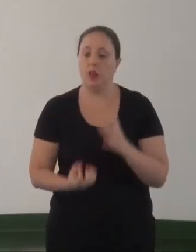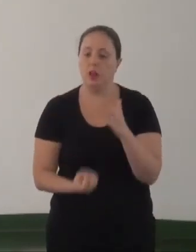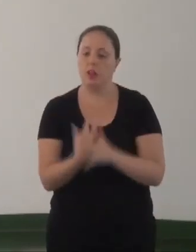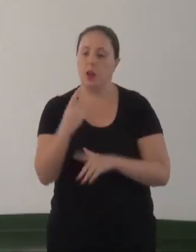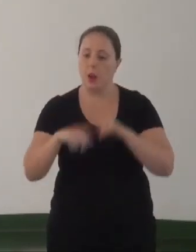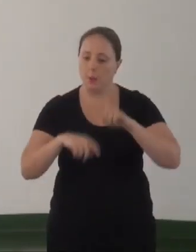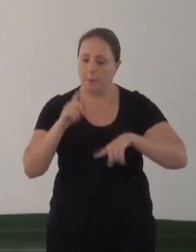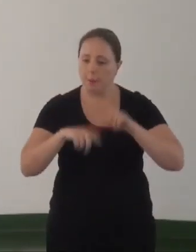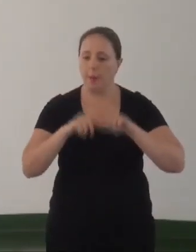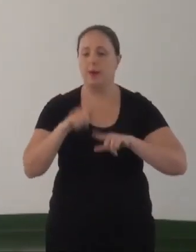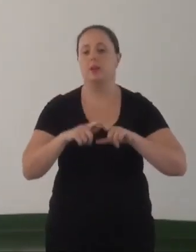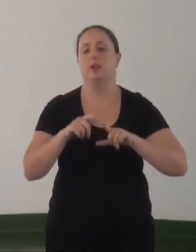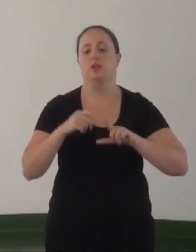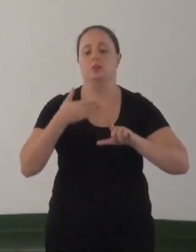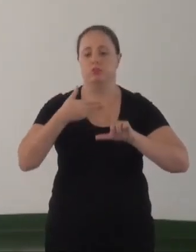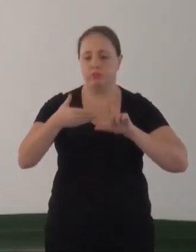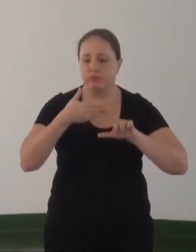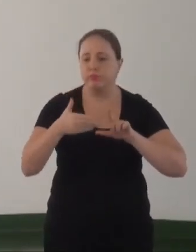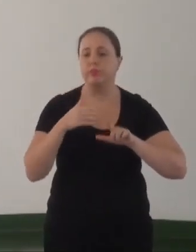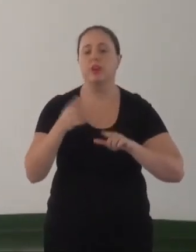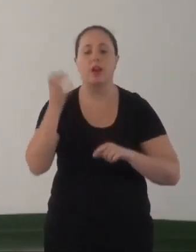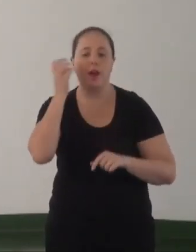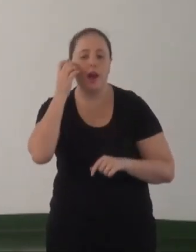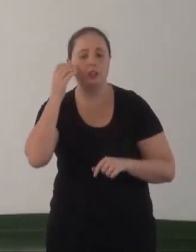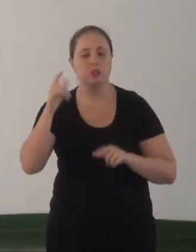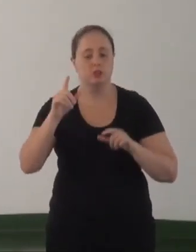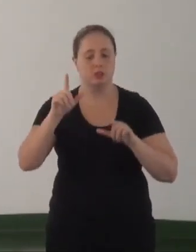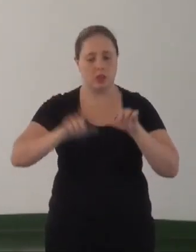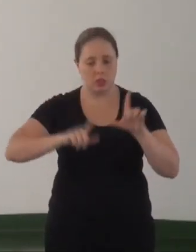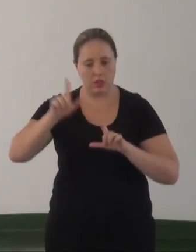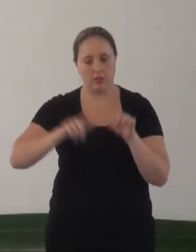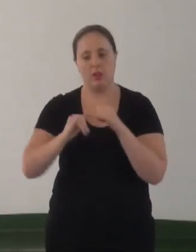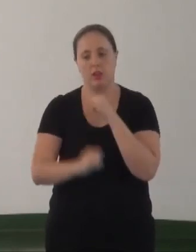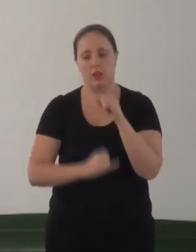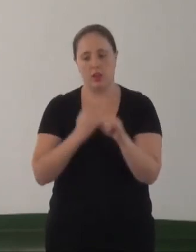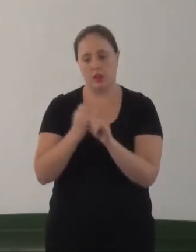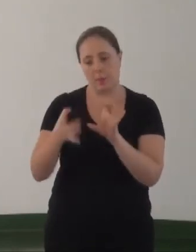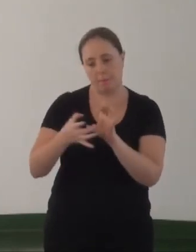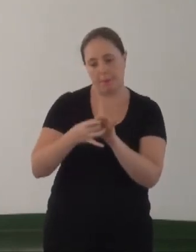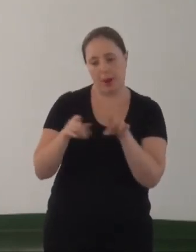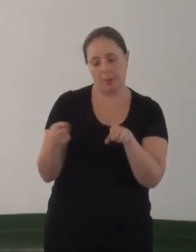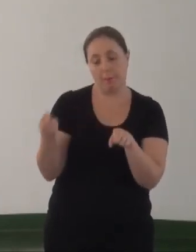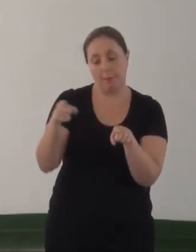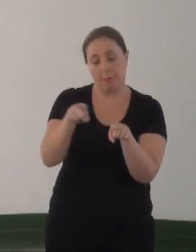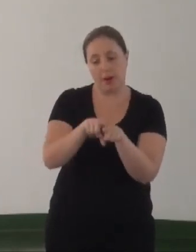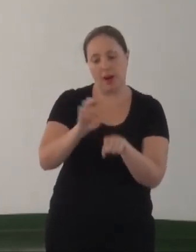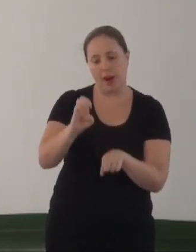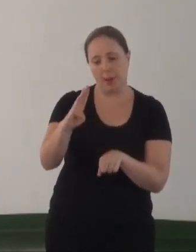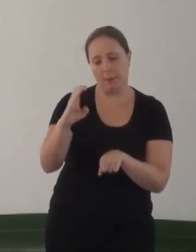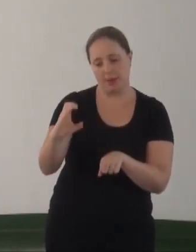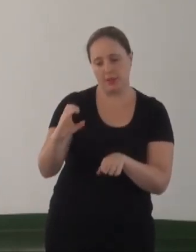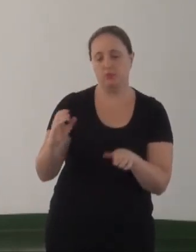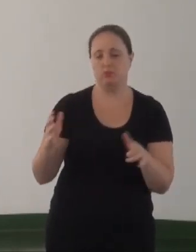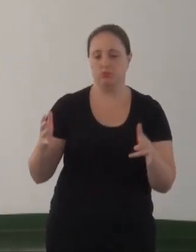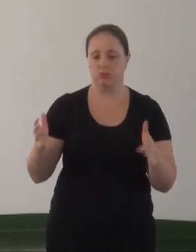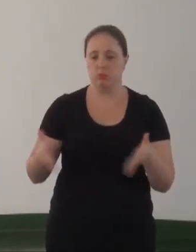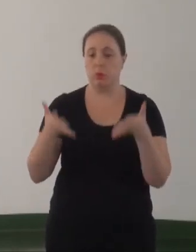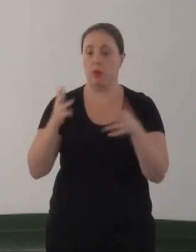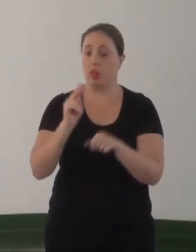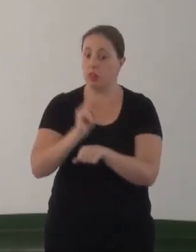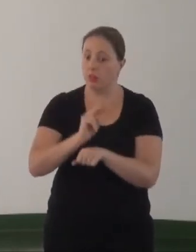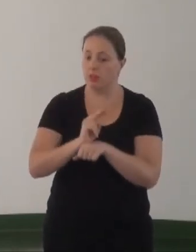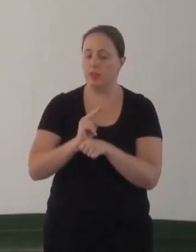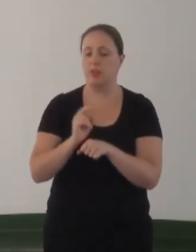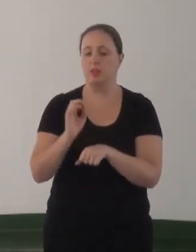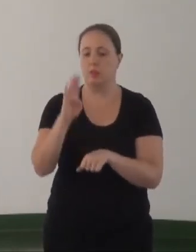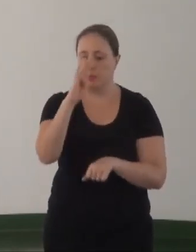multimídia, rádio, TV, internet, redes sociais em parceria com a EBC, destinada à promoção e defesa do Estado laico e